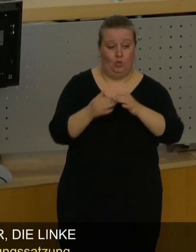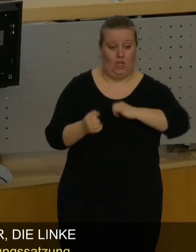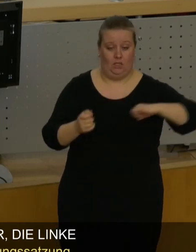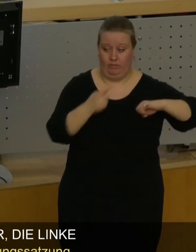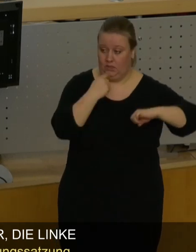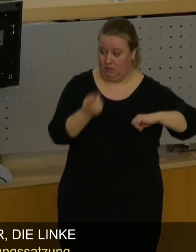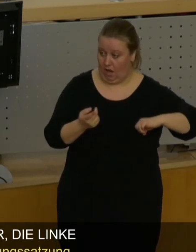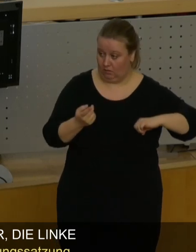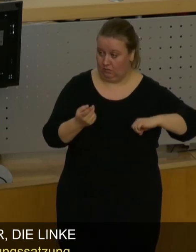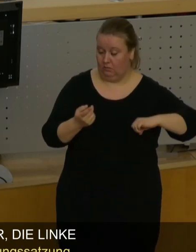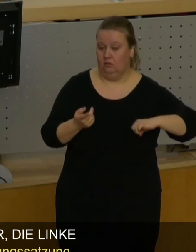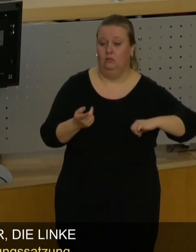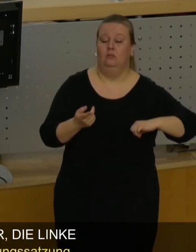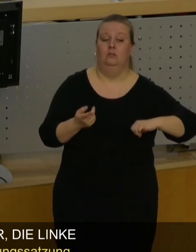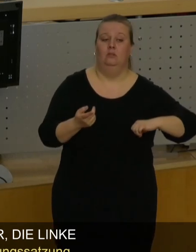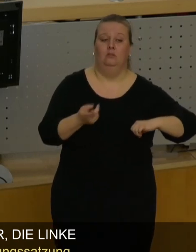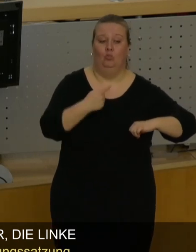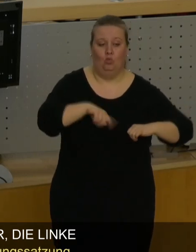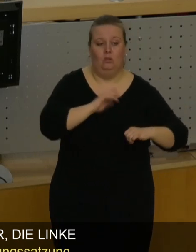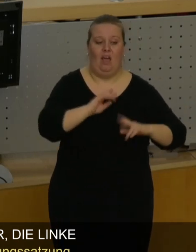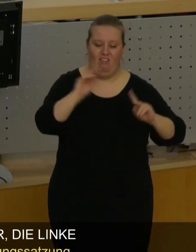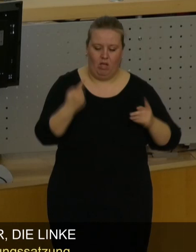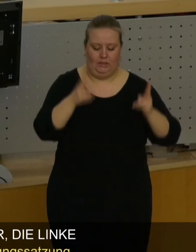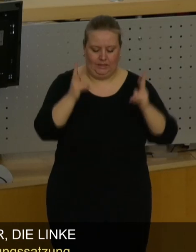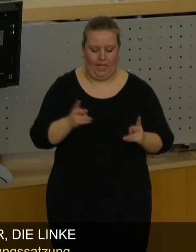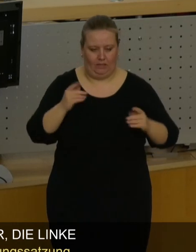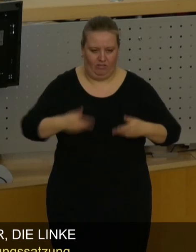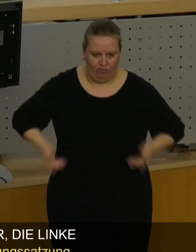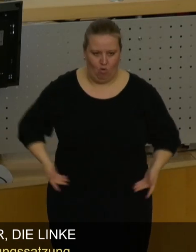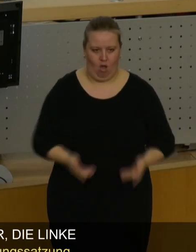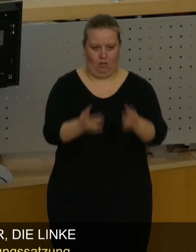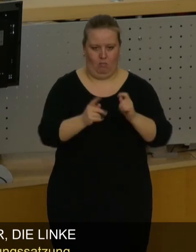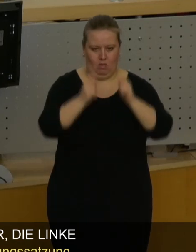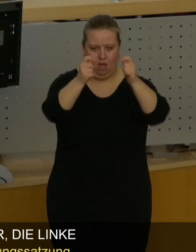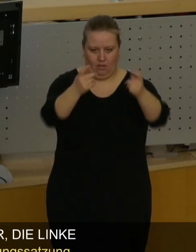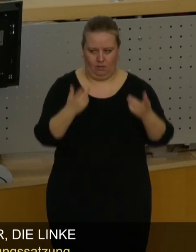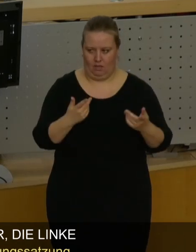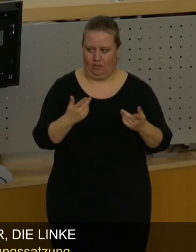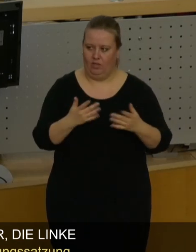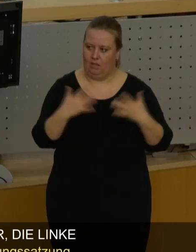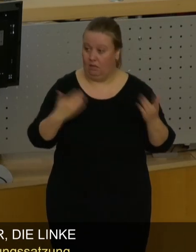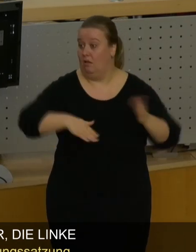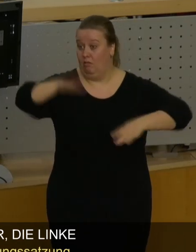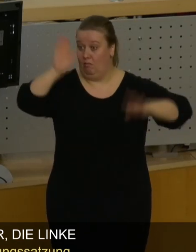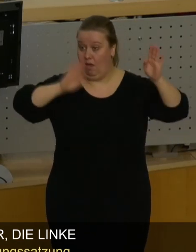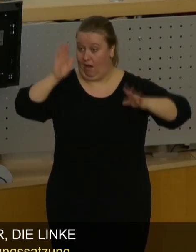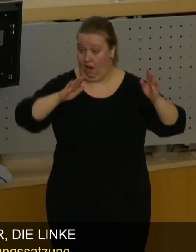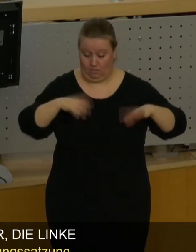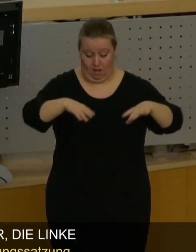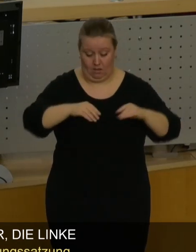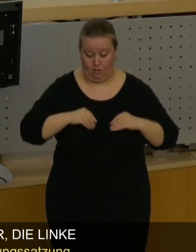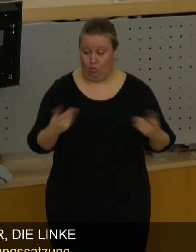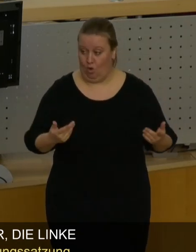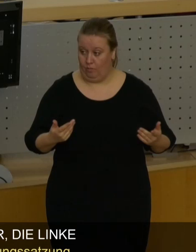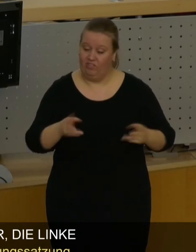gesagt, wir bringen das Vorhaben einfach direkt voran mit dem Antrag, der dann mit einer sehr großen Mehrheit hier im Stadtrat